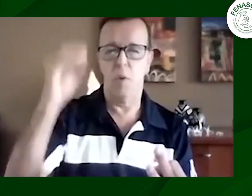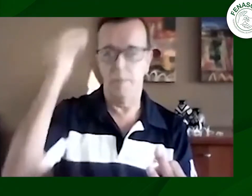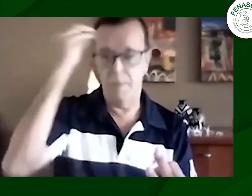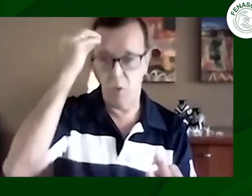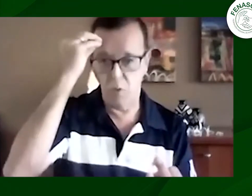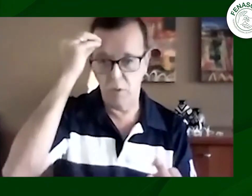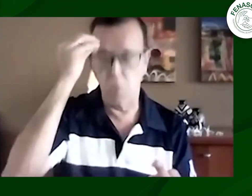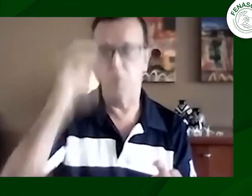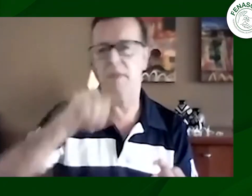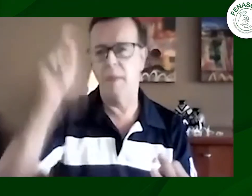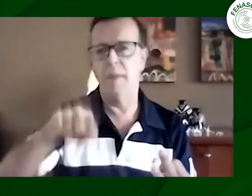mauricio